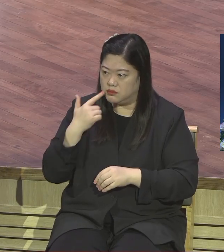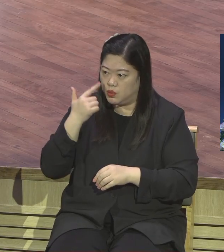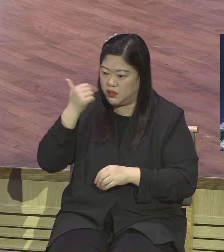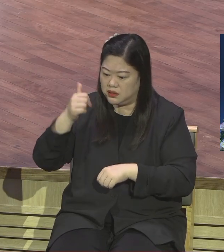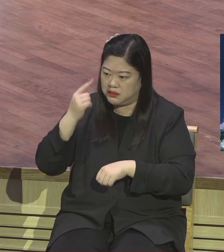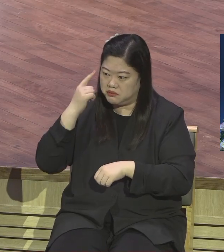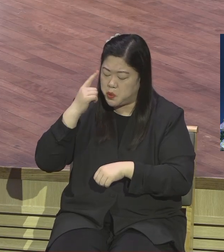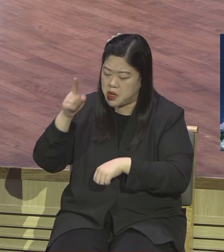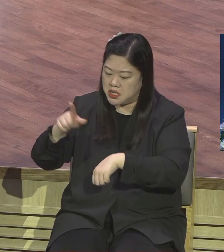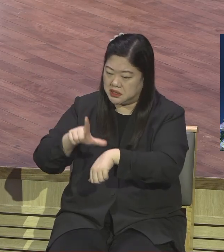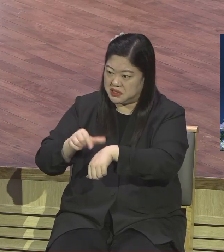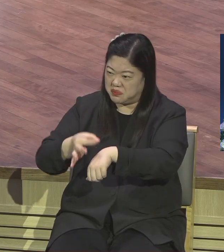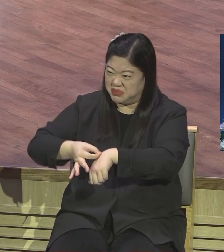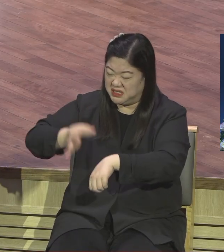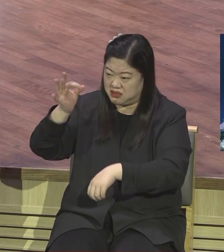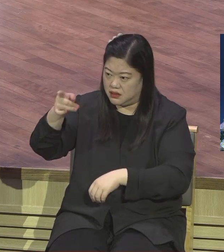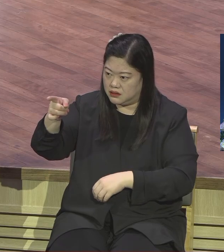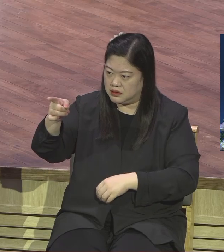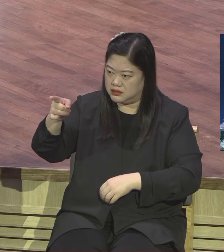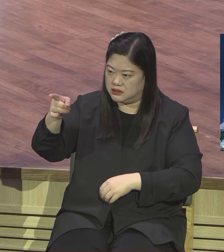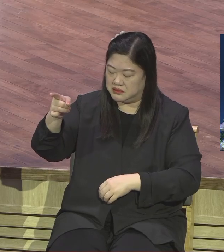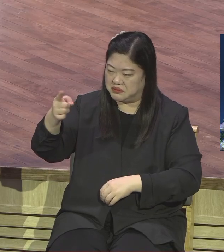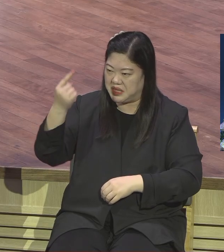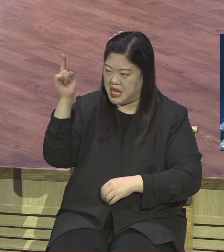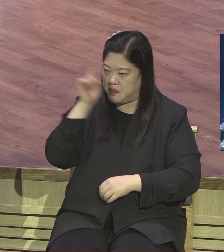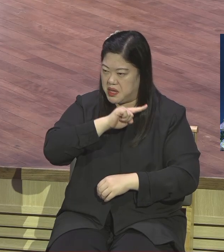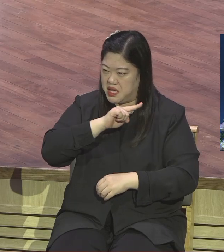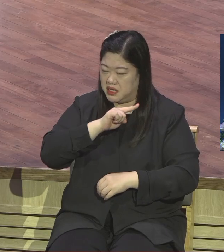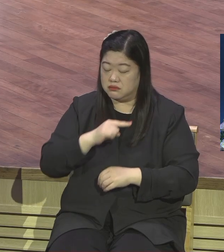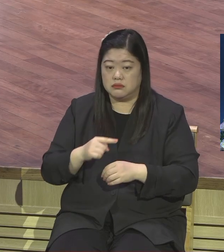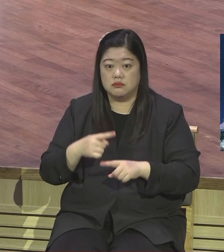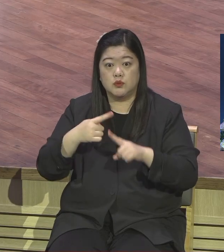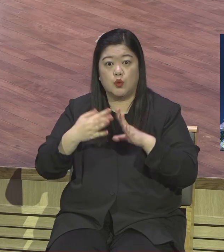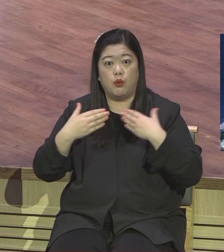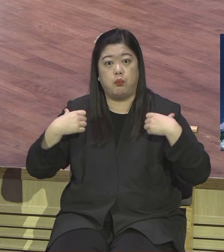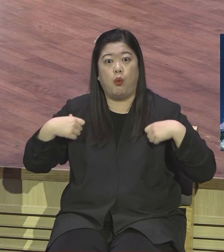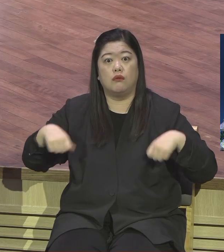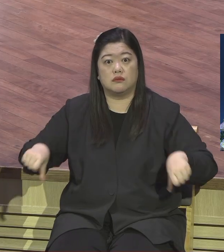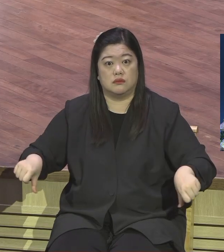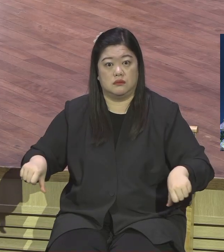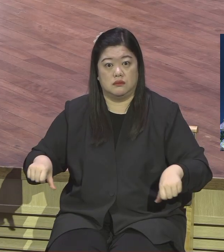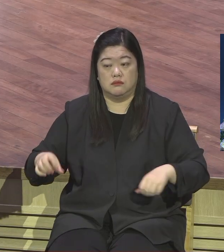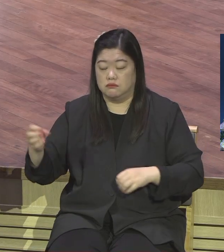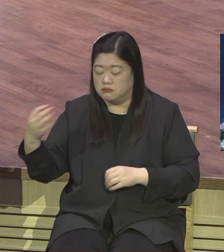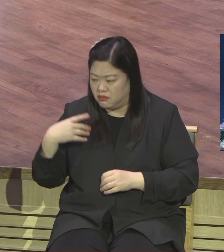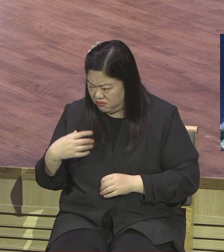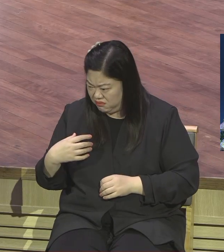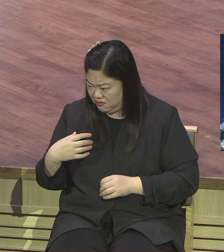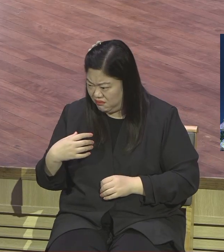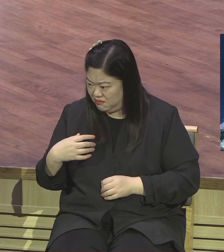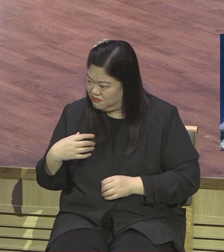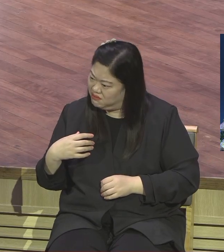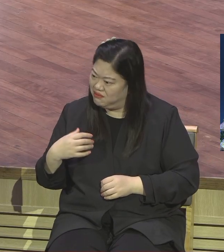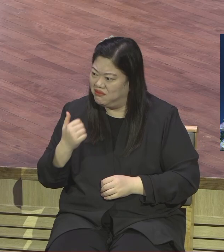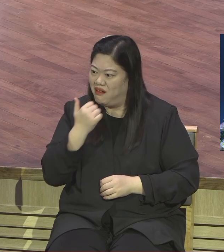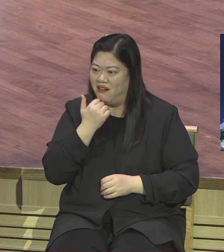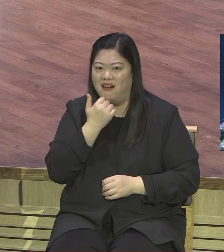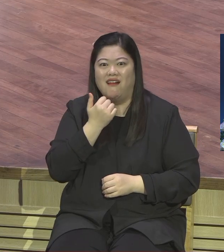종교죠 종교 청빈생활 그거 가지고 다 잣대로 그거 가지고 다 봅니다